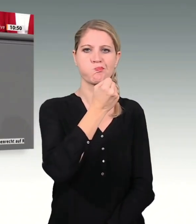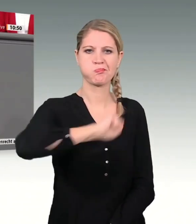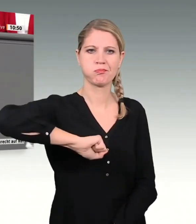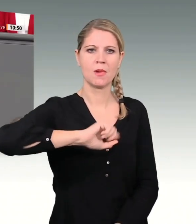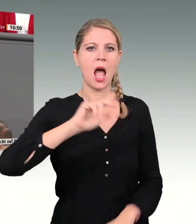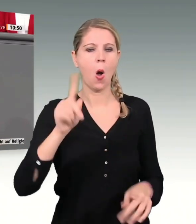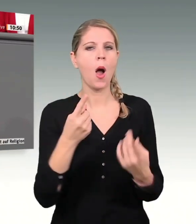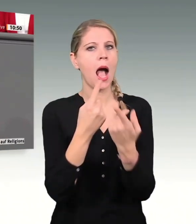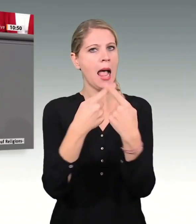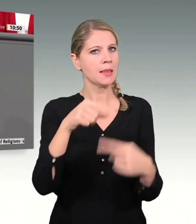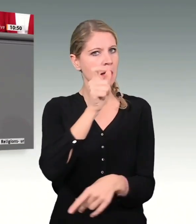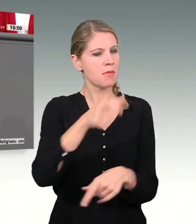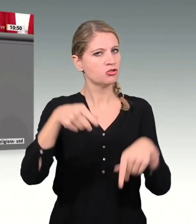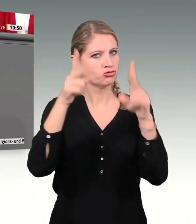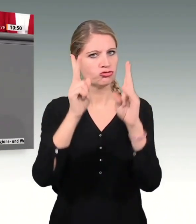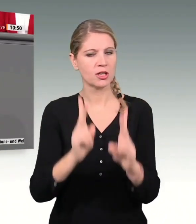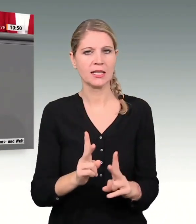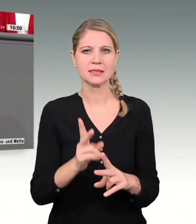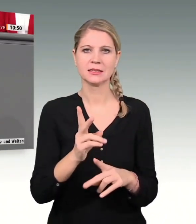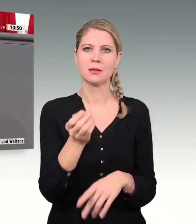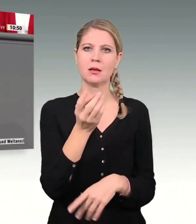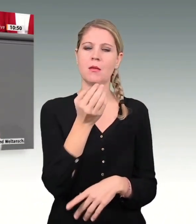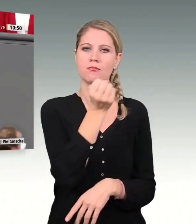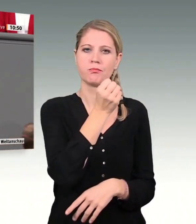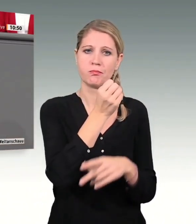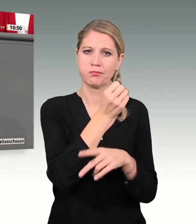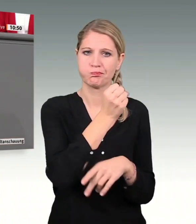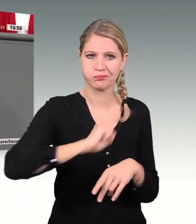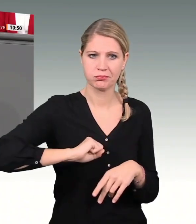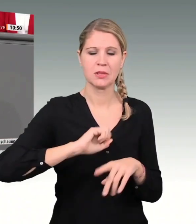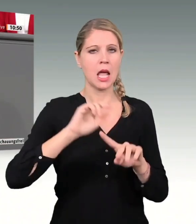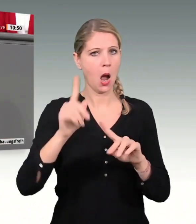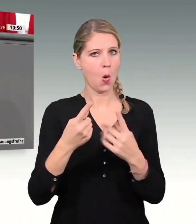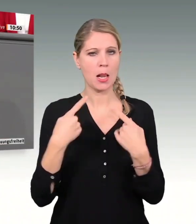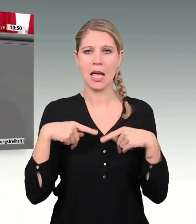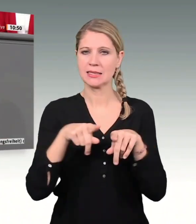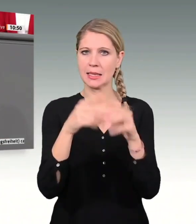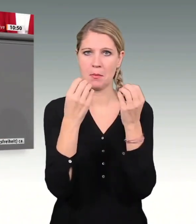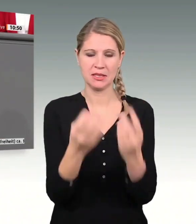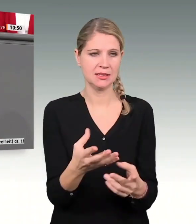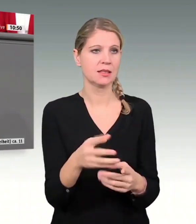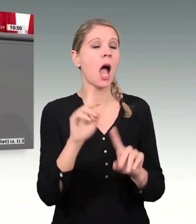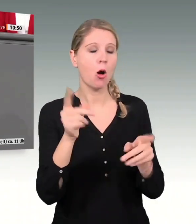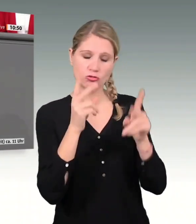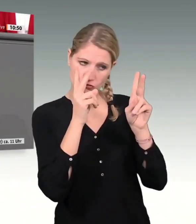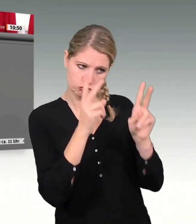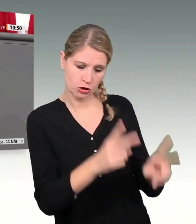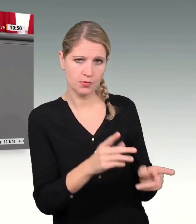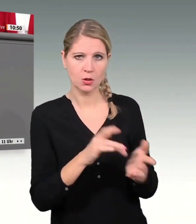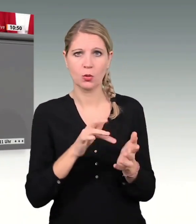Menschenrechtsverletzungen einhergehen. Auch das stimmt. Denn oft genug wird die